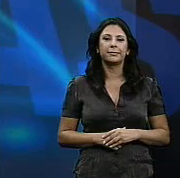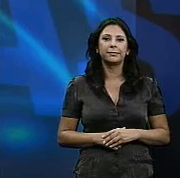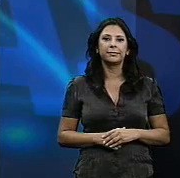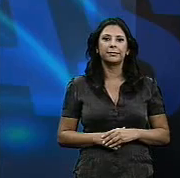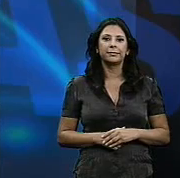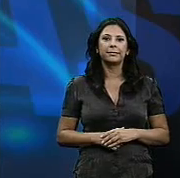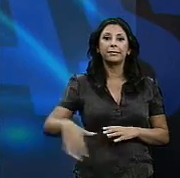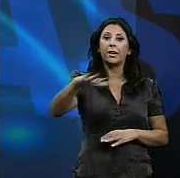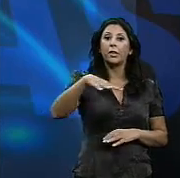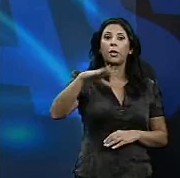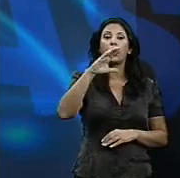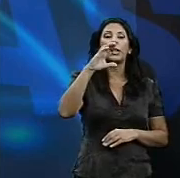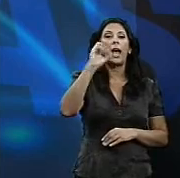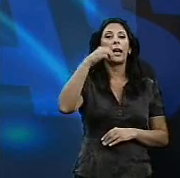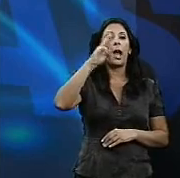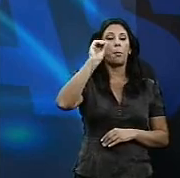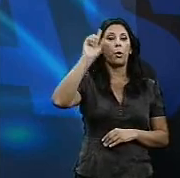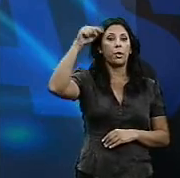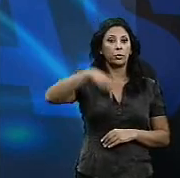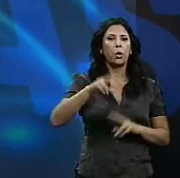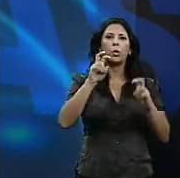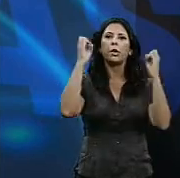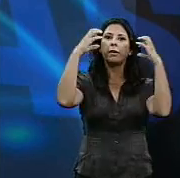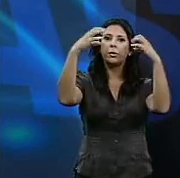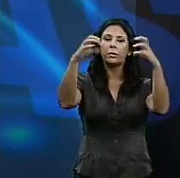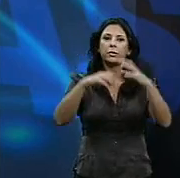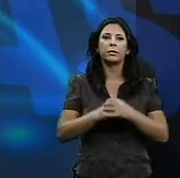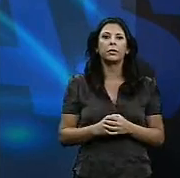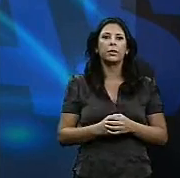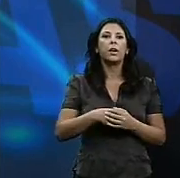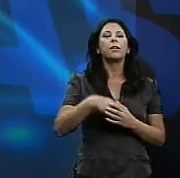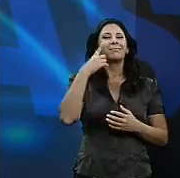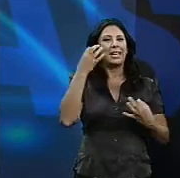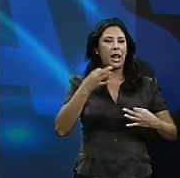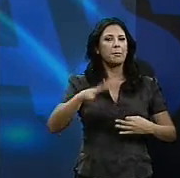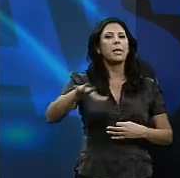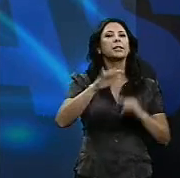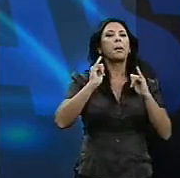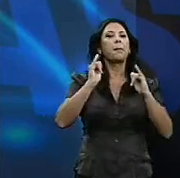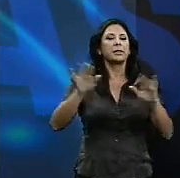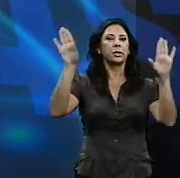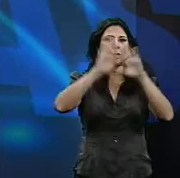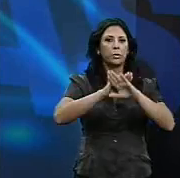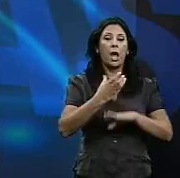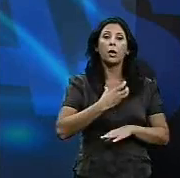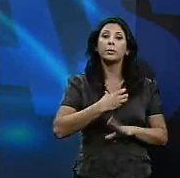El campo del sur tendrá una nueva iluminación para convertirse en una verdadera zona de paseo nocturno. El Ayuntamiento de Cádiz ha aprobado